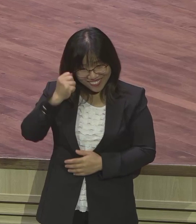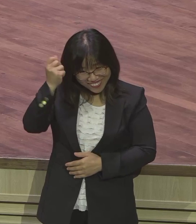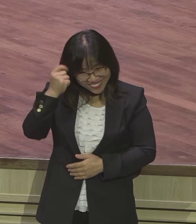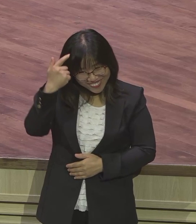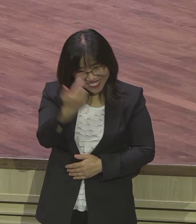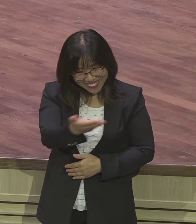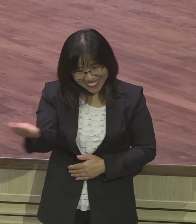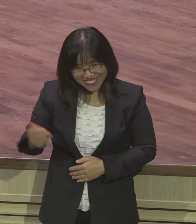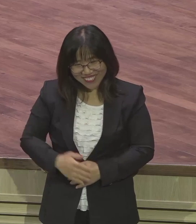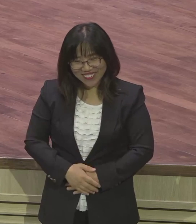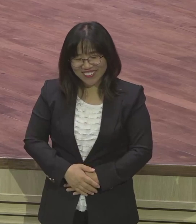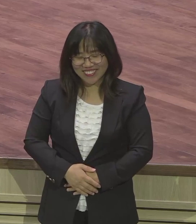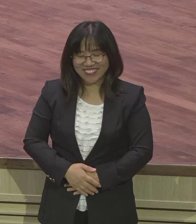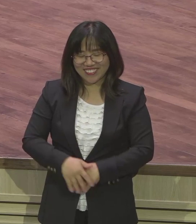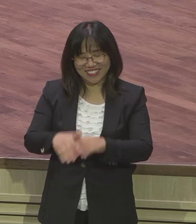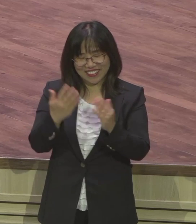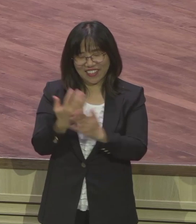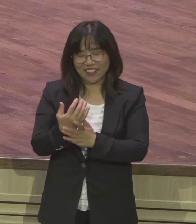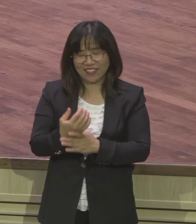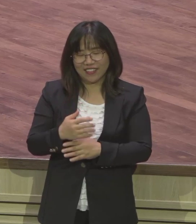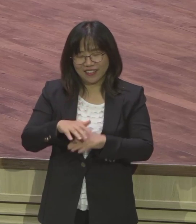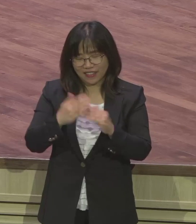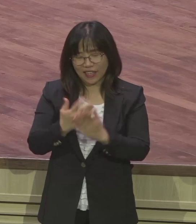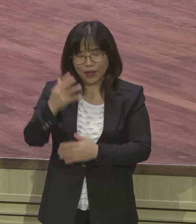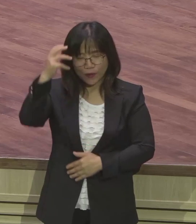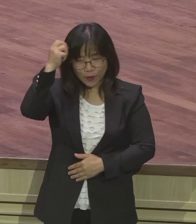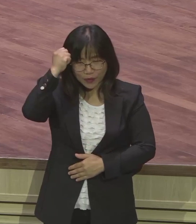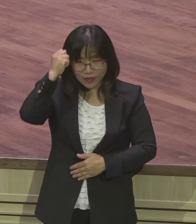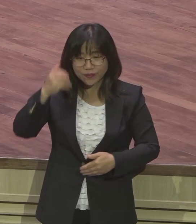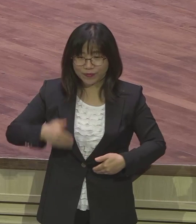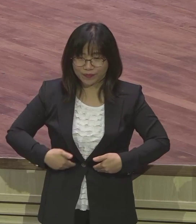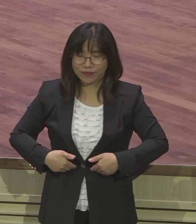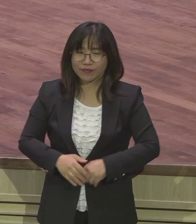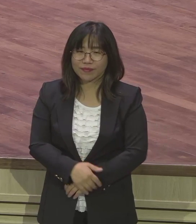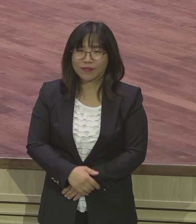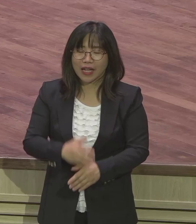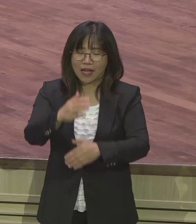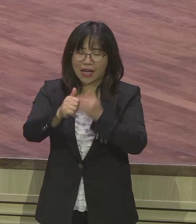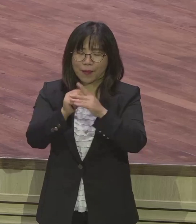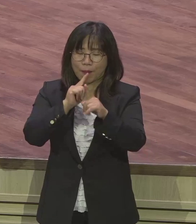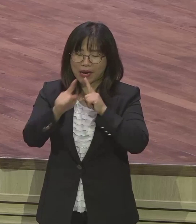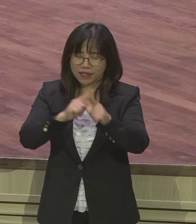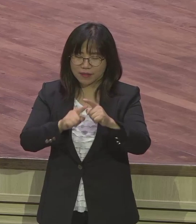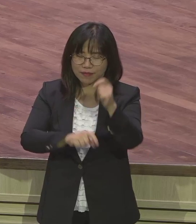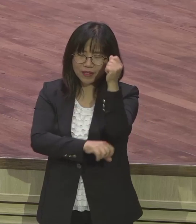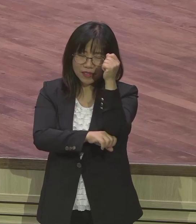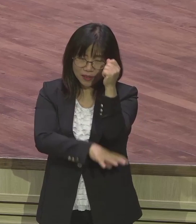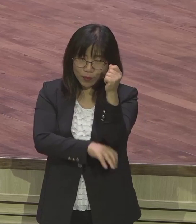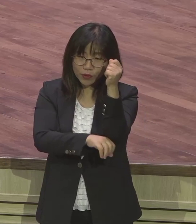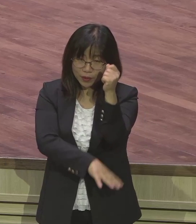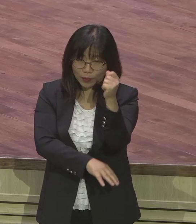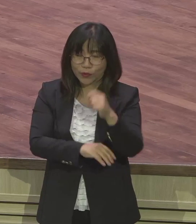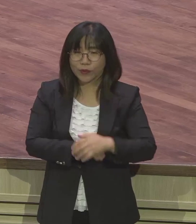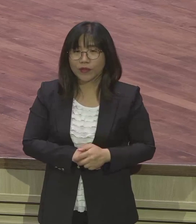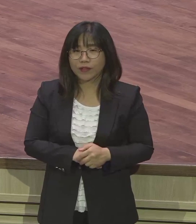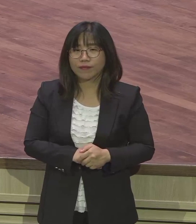기본이죠 기본 그렇게 하나님의 말씀 은약이 쫙 그래서 성경은요 장세기 3장 15절